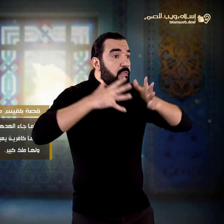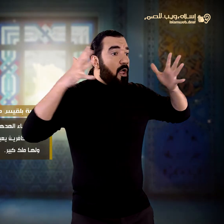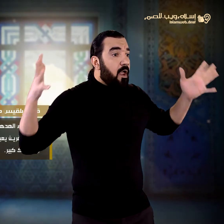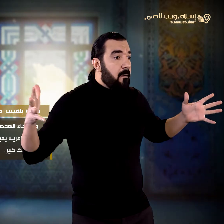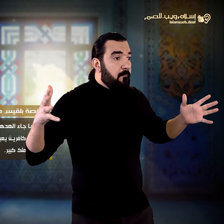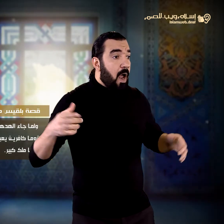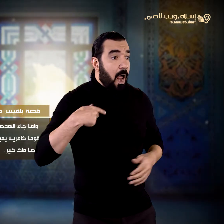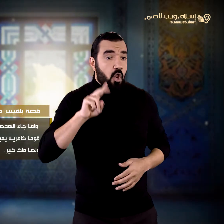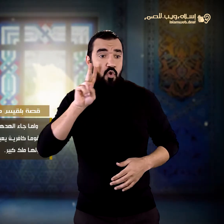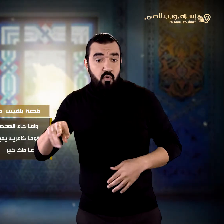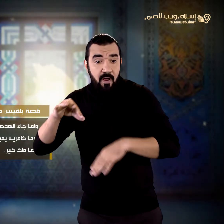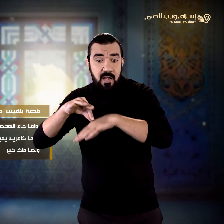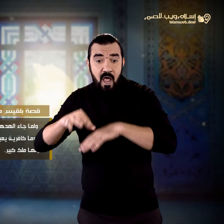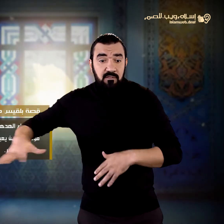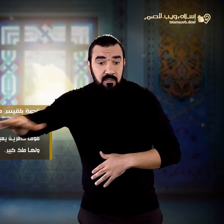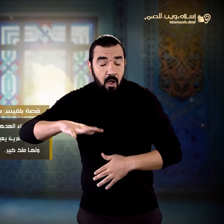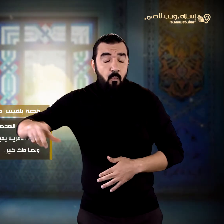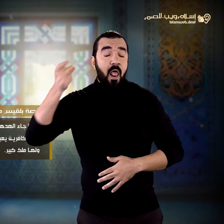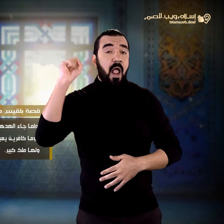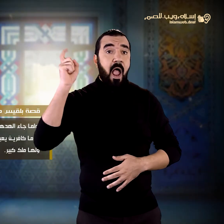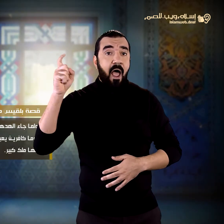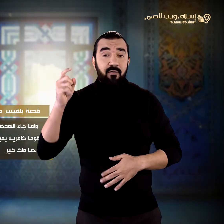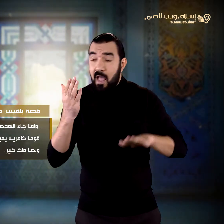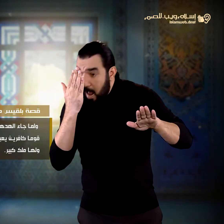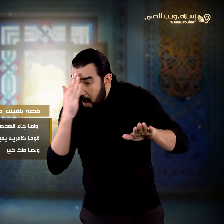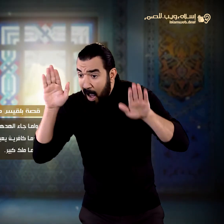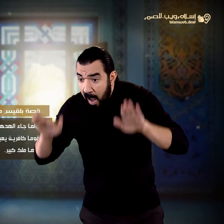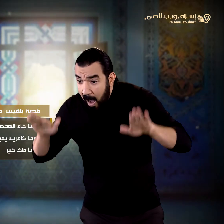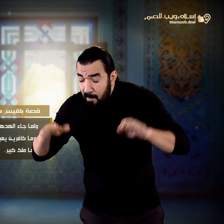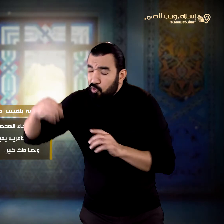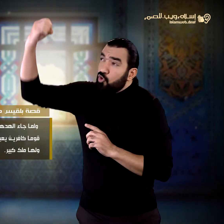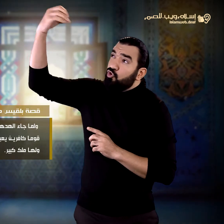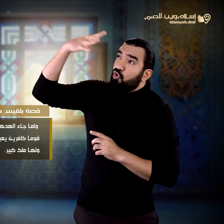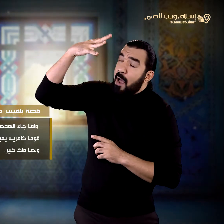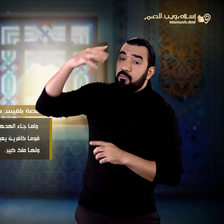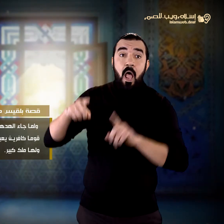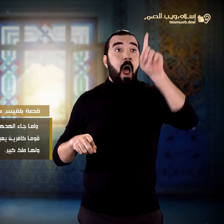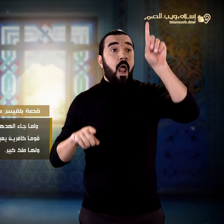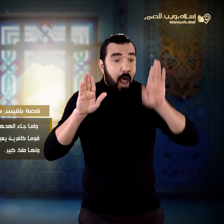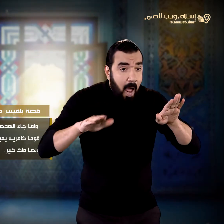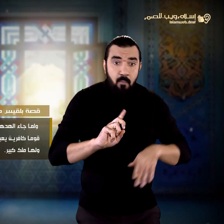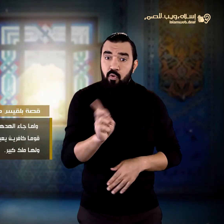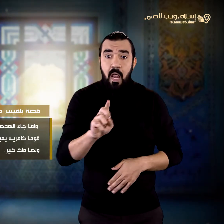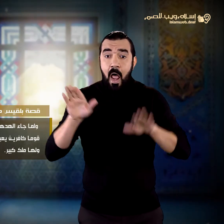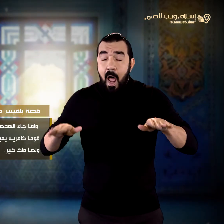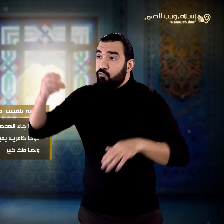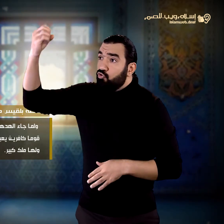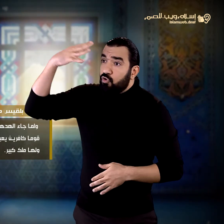وأنه وجد قوما كافرين يعبدون الشمس من دون الله وتحكمه ممرأة